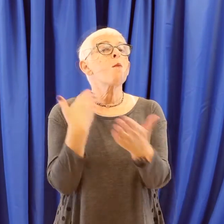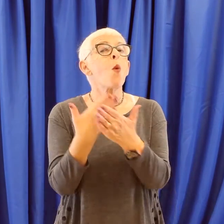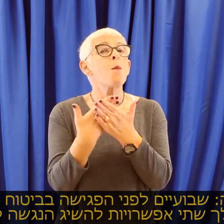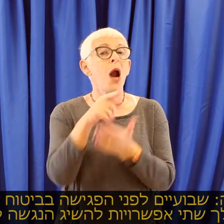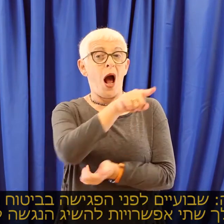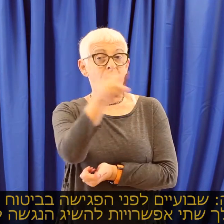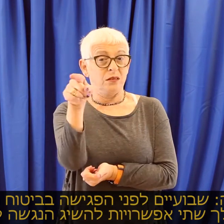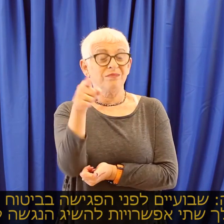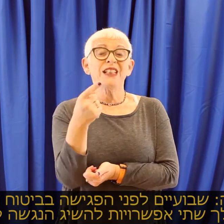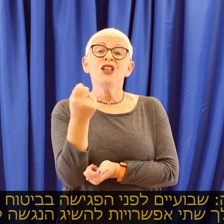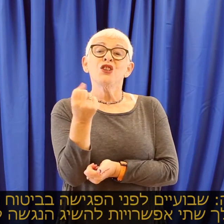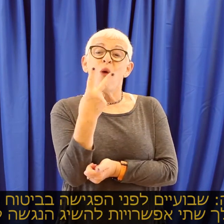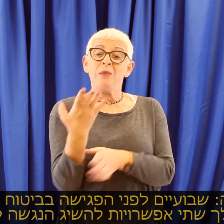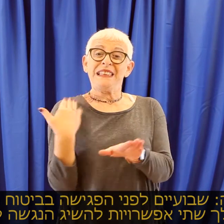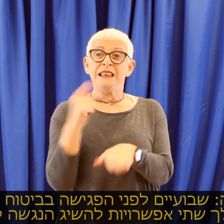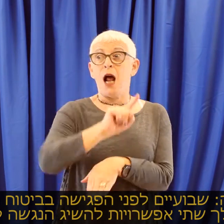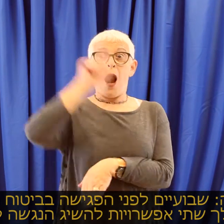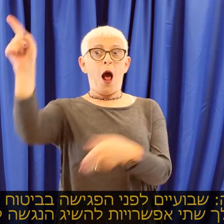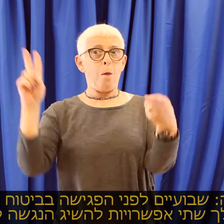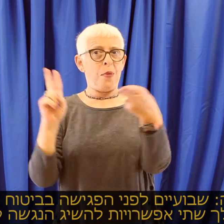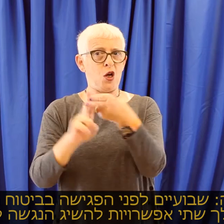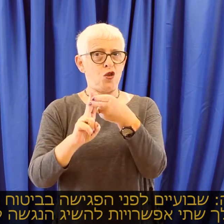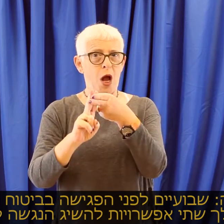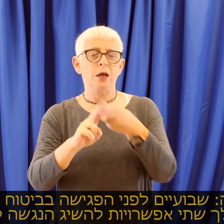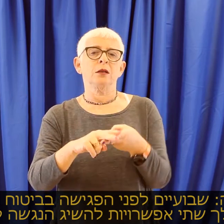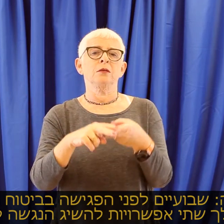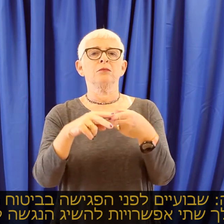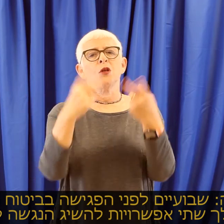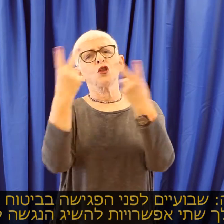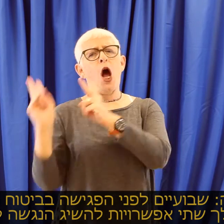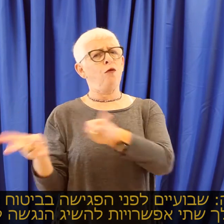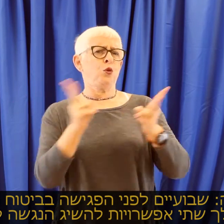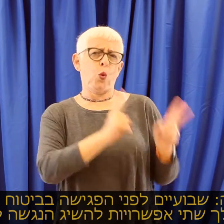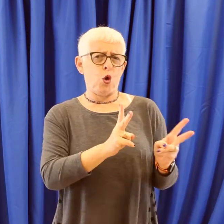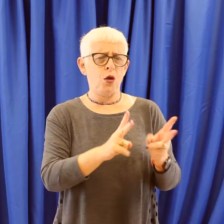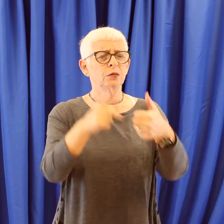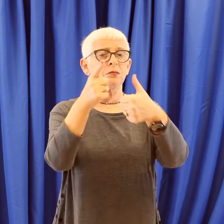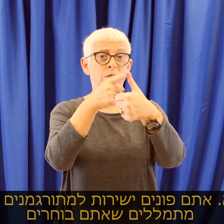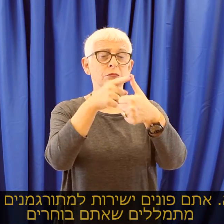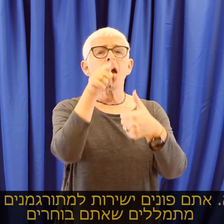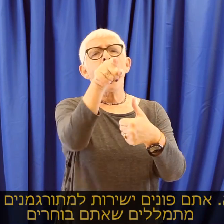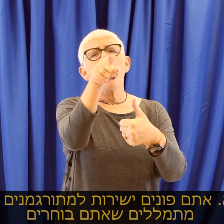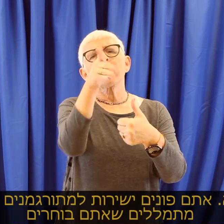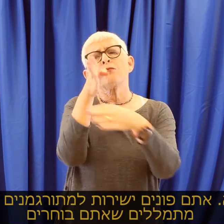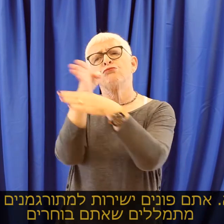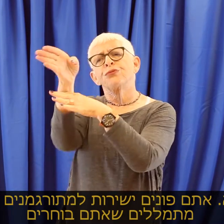מומלץ שבועיים לפני הפגישה בביטוח לאומי שתי אפשרויות להשיג תרגום או תמלול